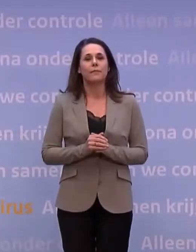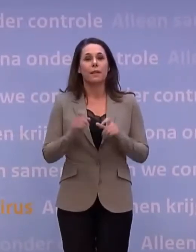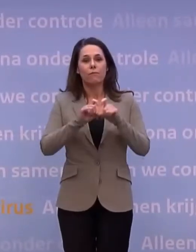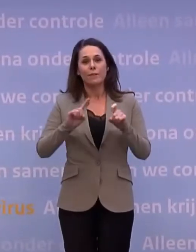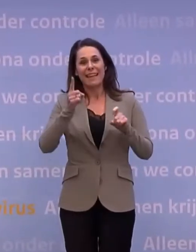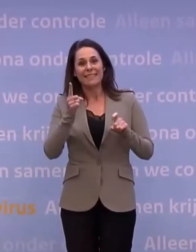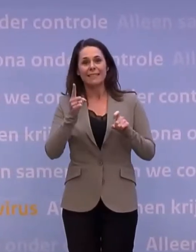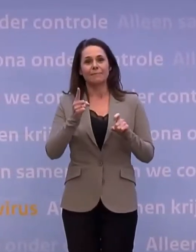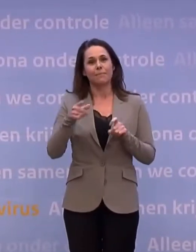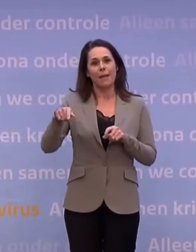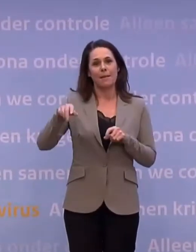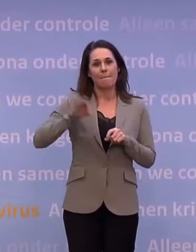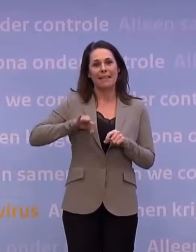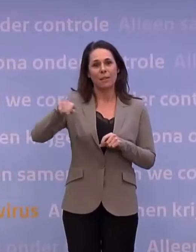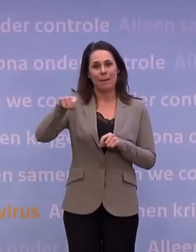minister-president.